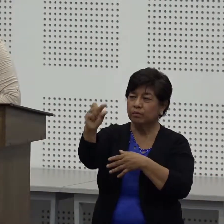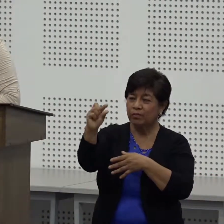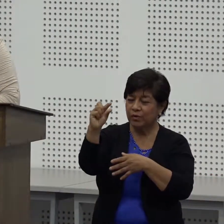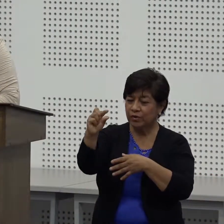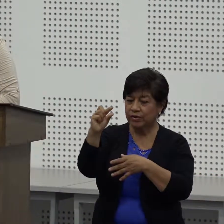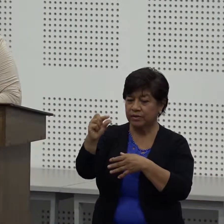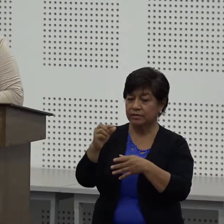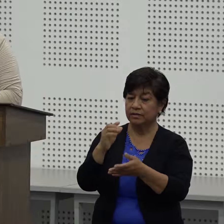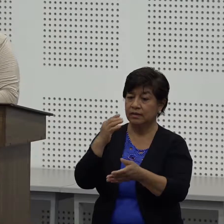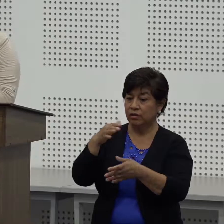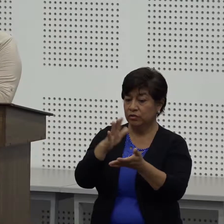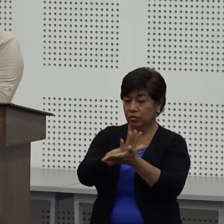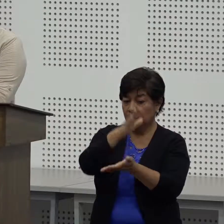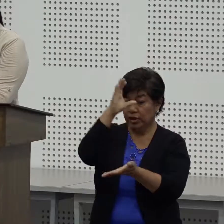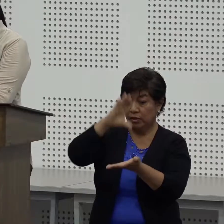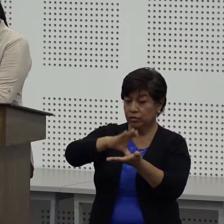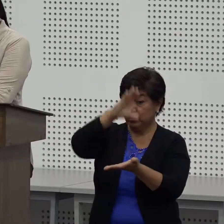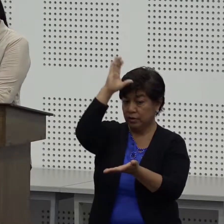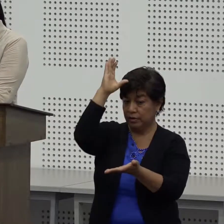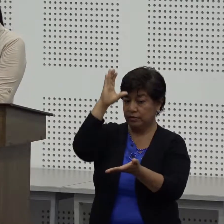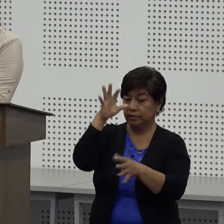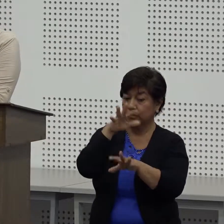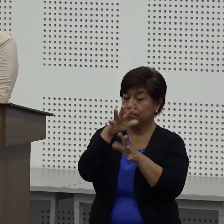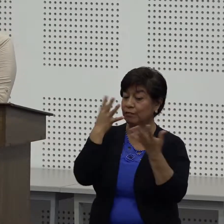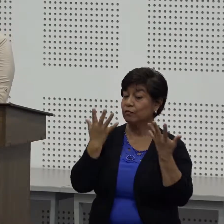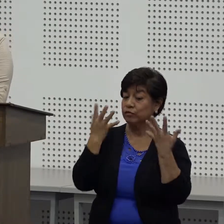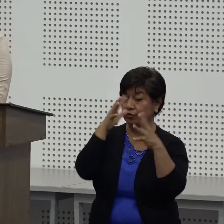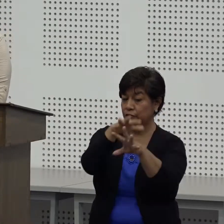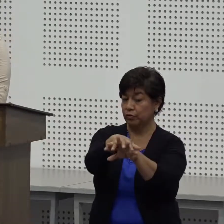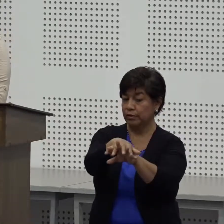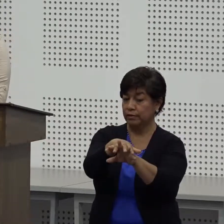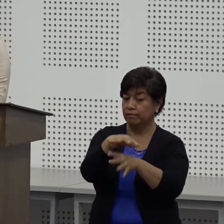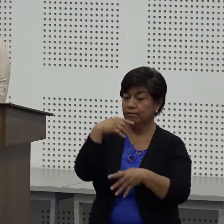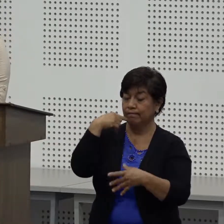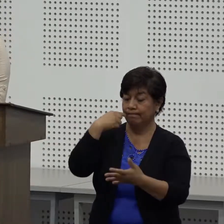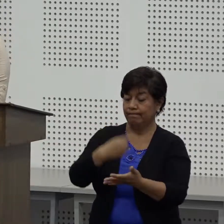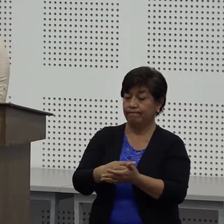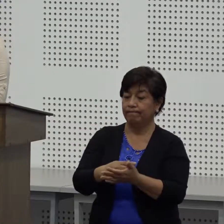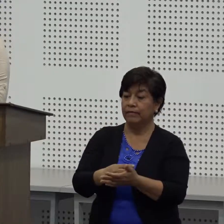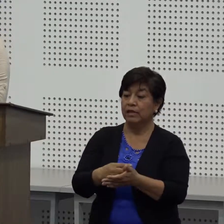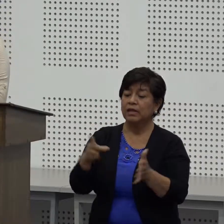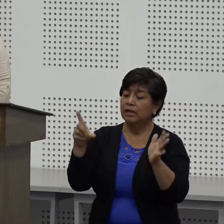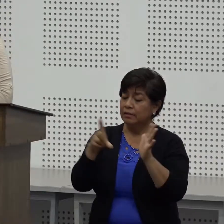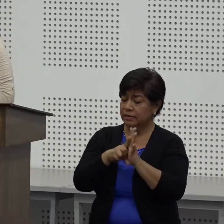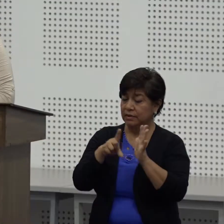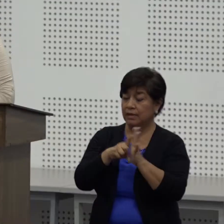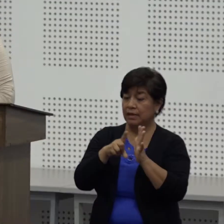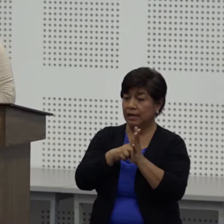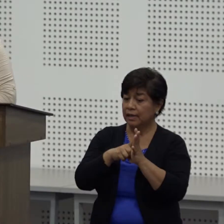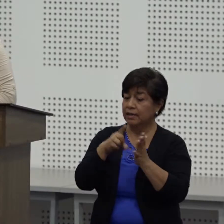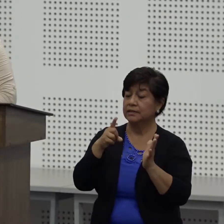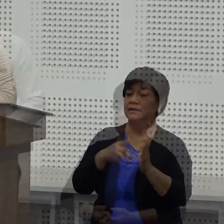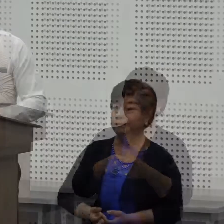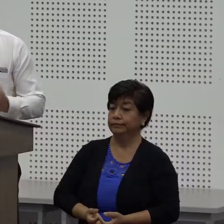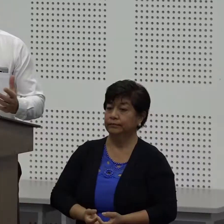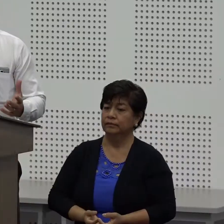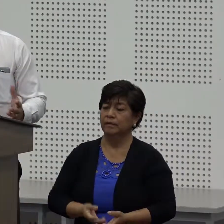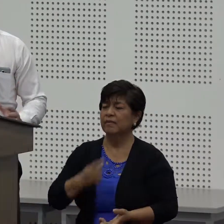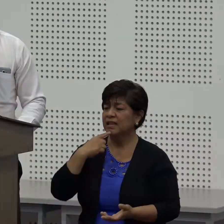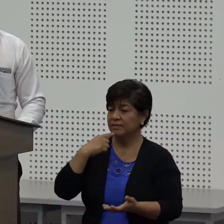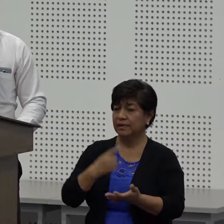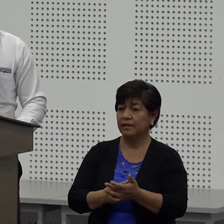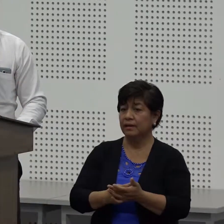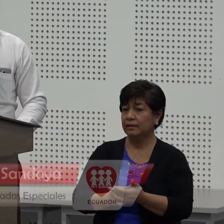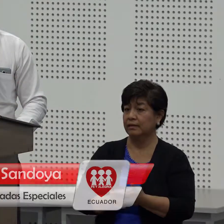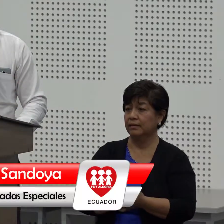instituciones que trabajan en la inclusión educativa real pese a que hay varias leyes que promueven este derecho Realmente